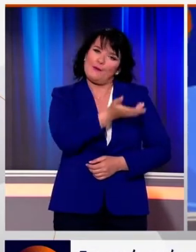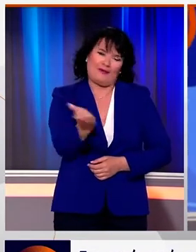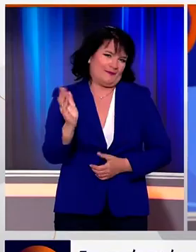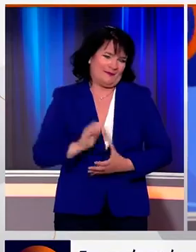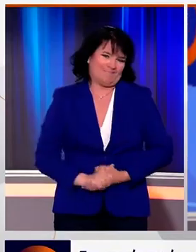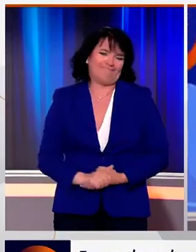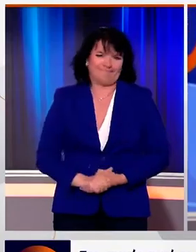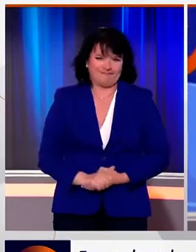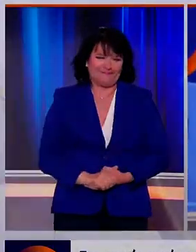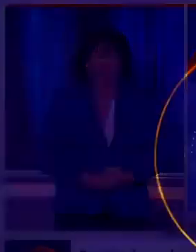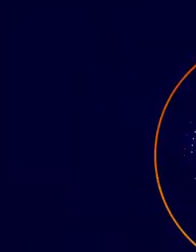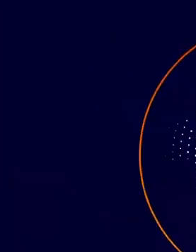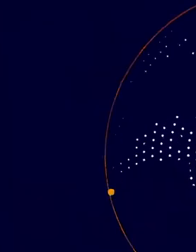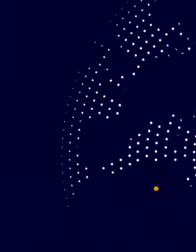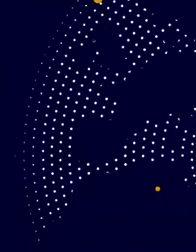Καλό απόγευμα σε όλους.